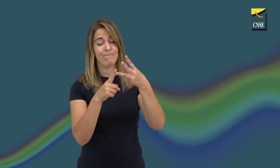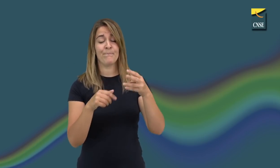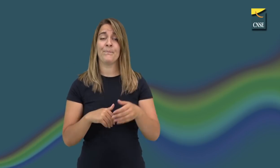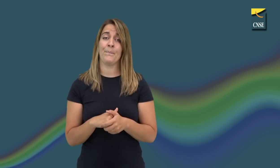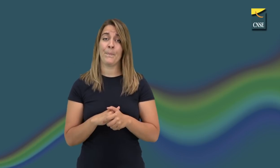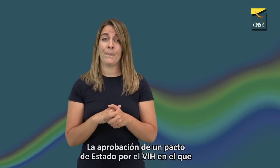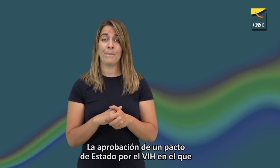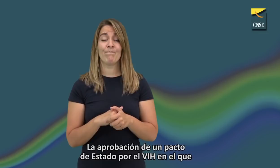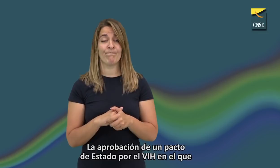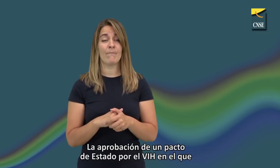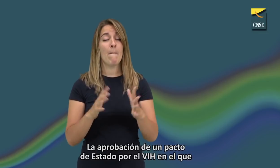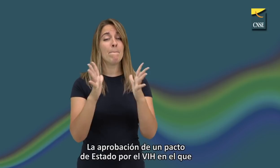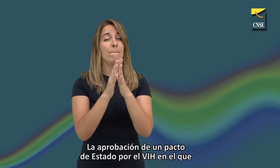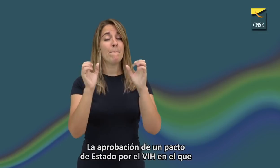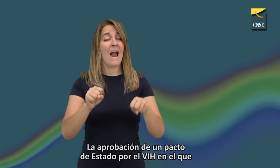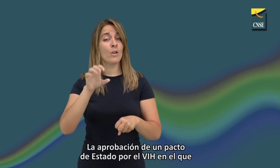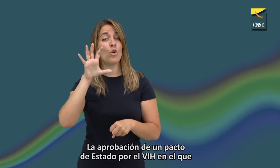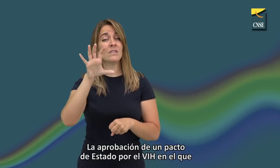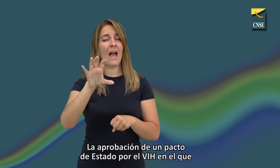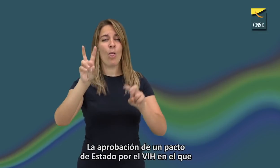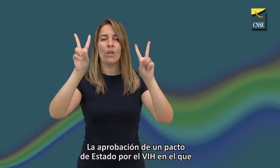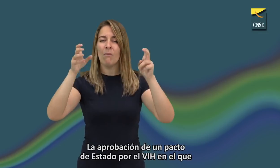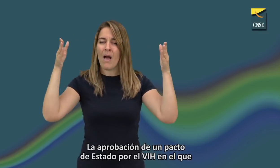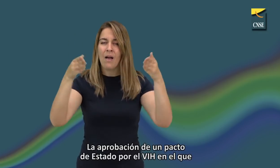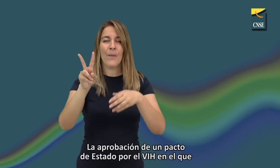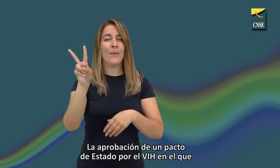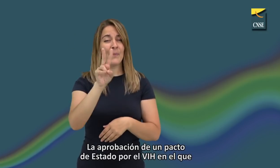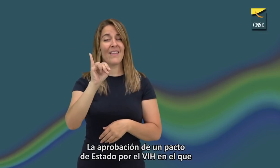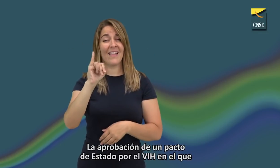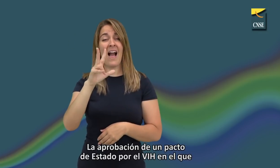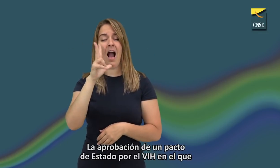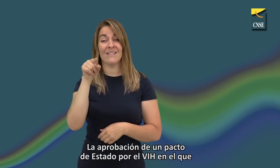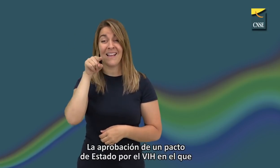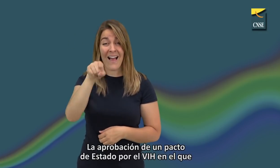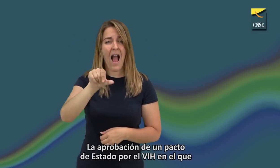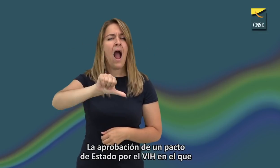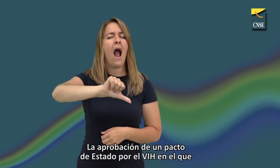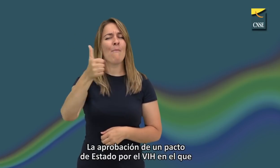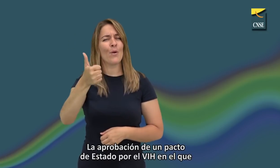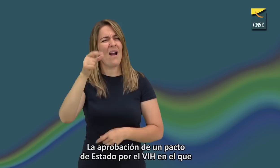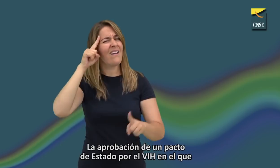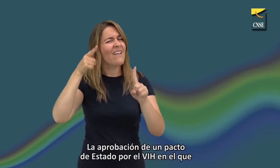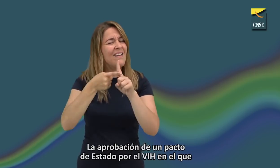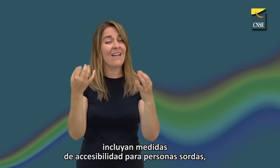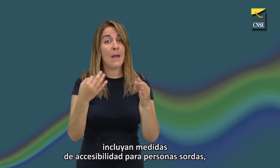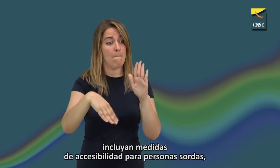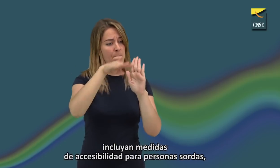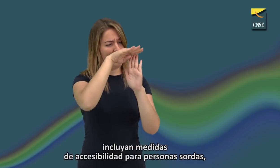Tercero, la aprobación de un pacto de estado por el VHI en el que incluyan medidas de